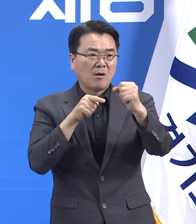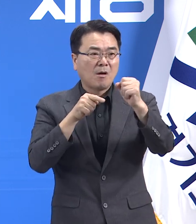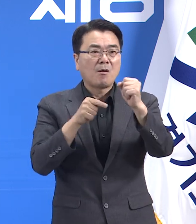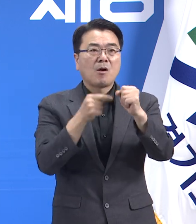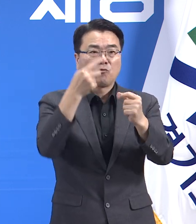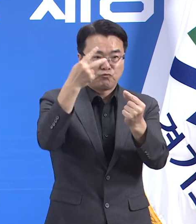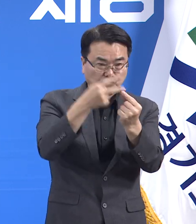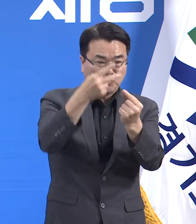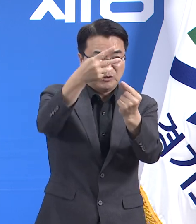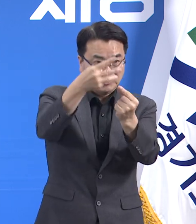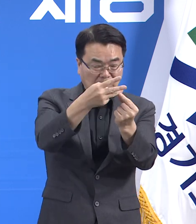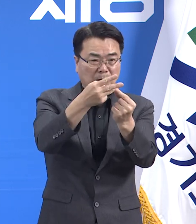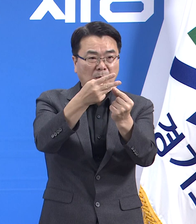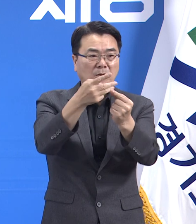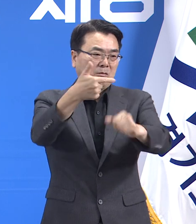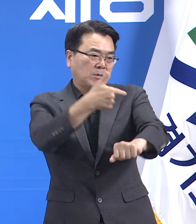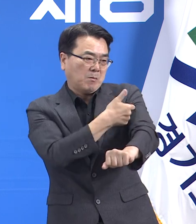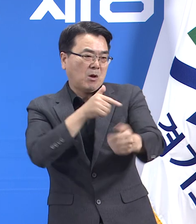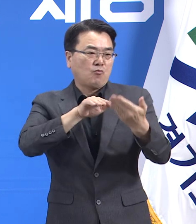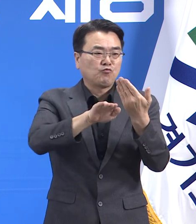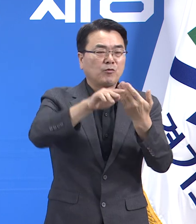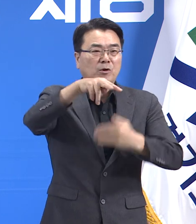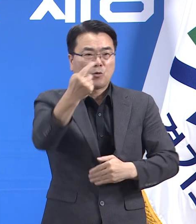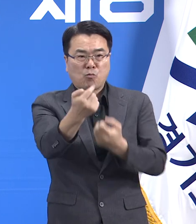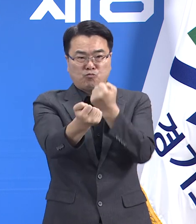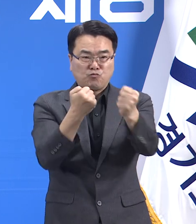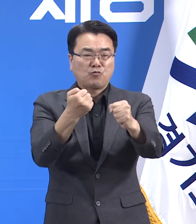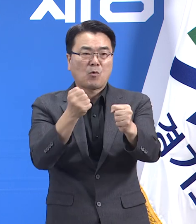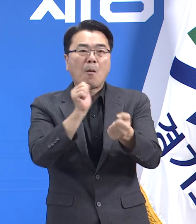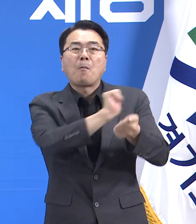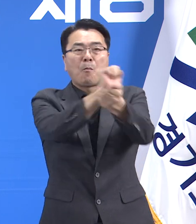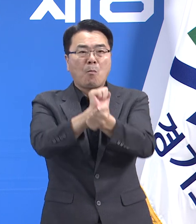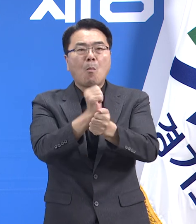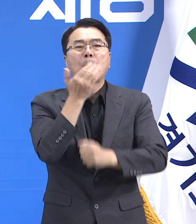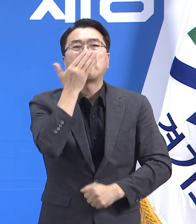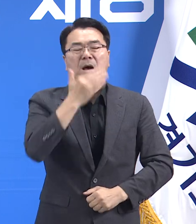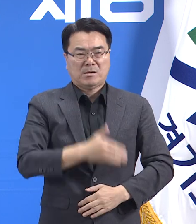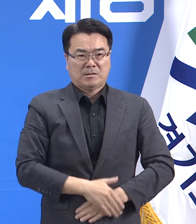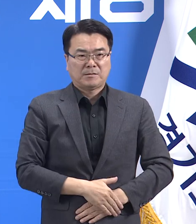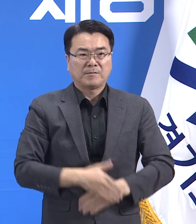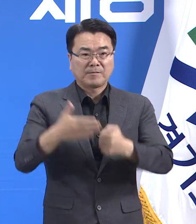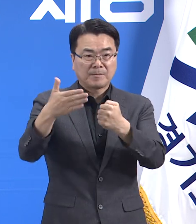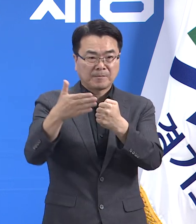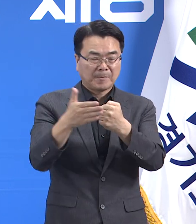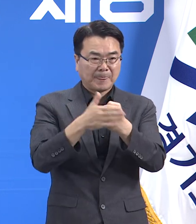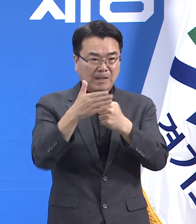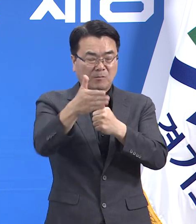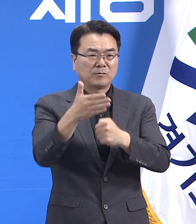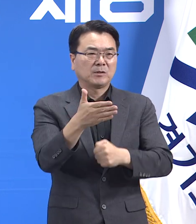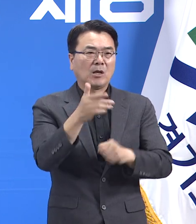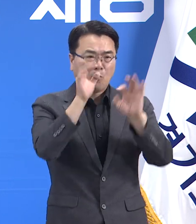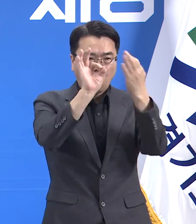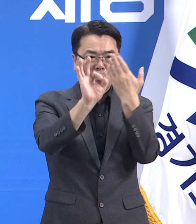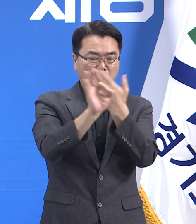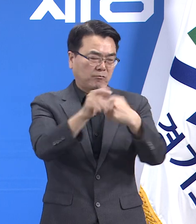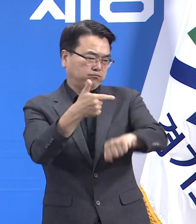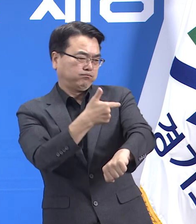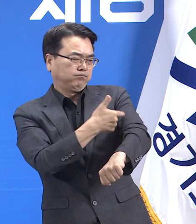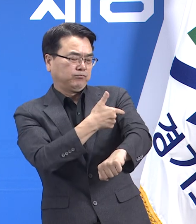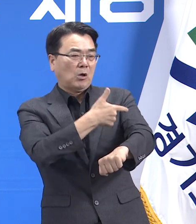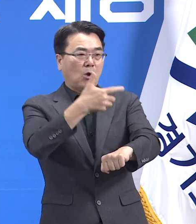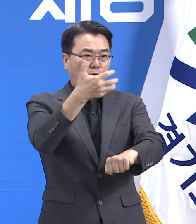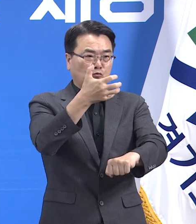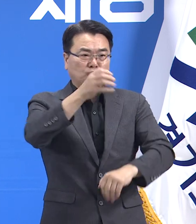사례가 증가하고 있다고 합니다. 백신 접종으로 90% 이상 심각한 증상을 예방할 수는 있으나